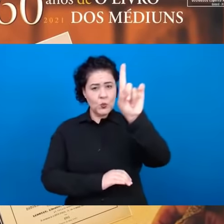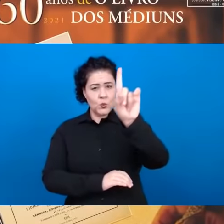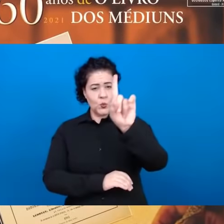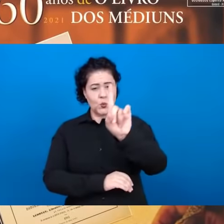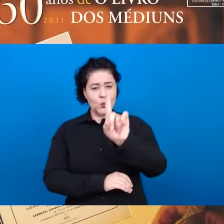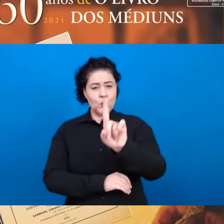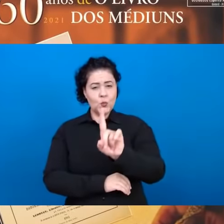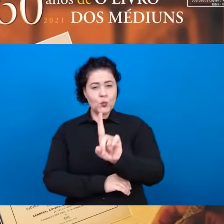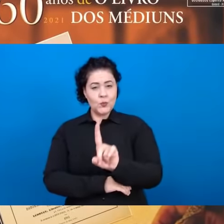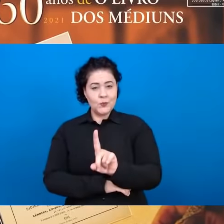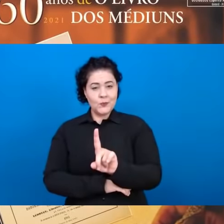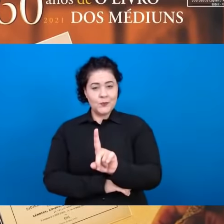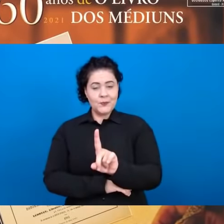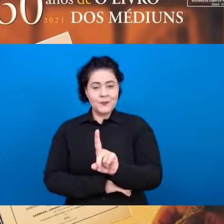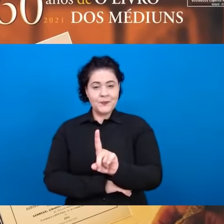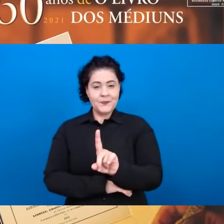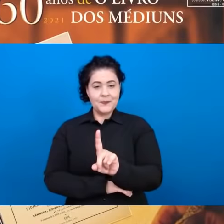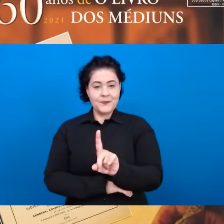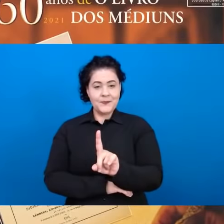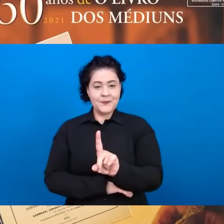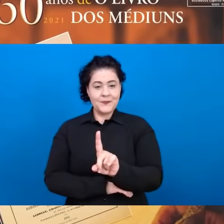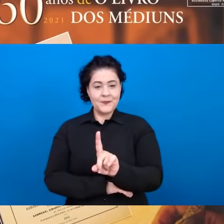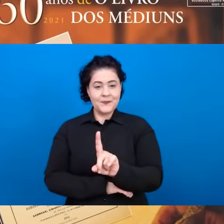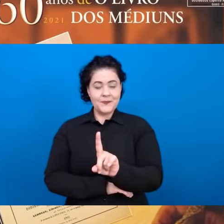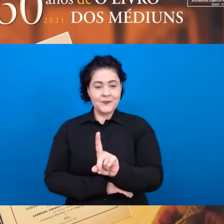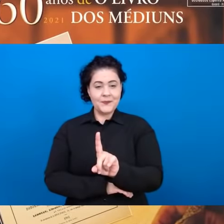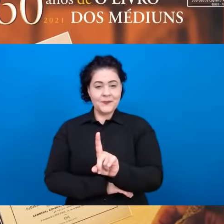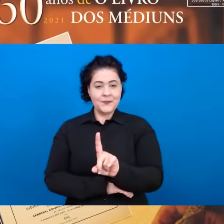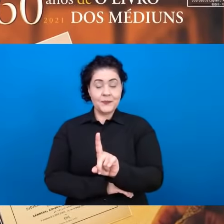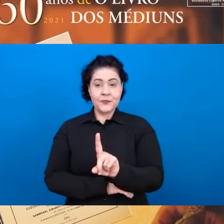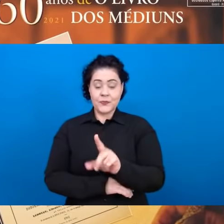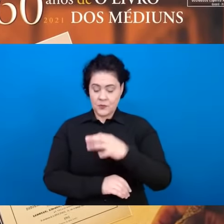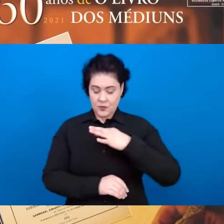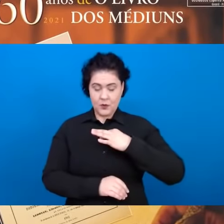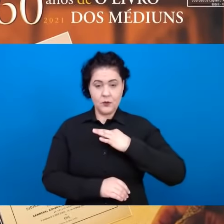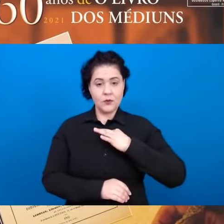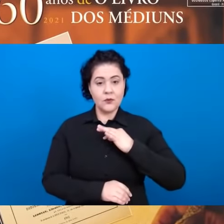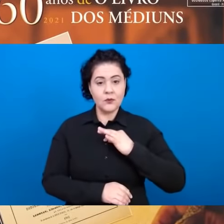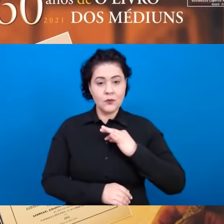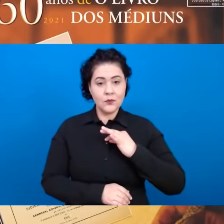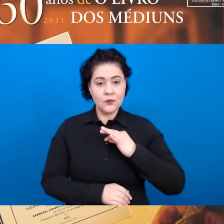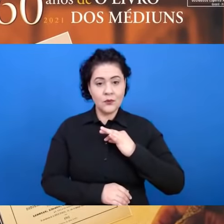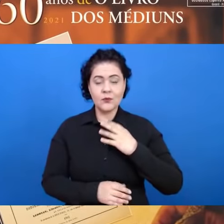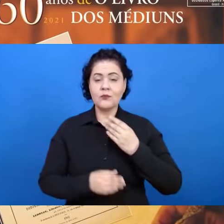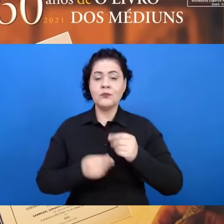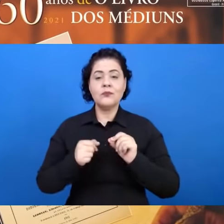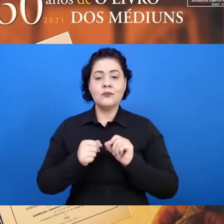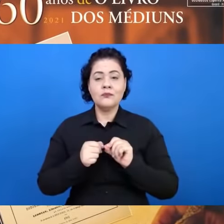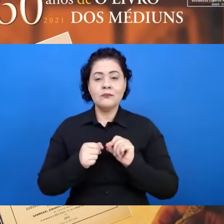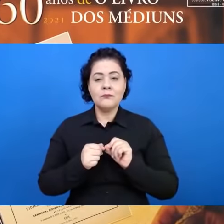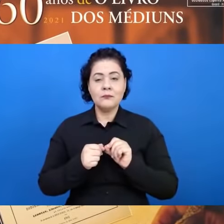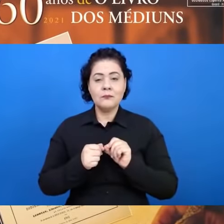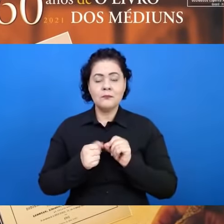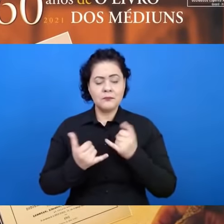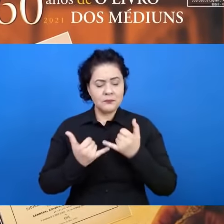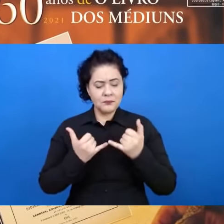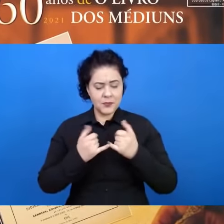encontro. Sua túnica era feita de pontos luminosos,